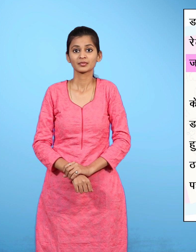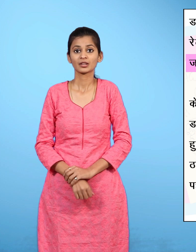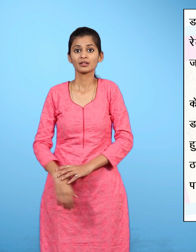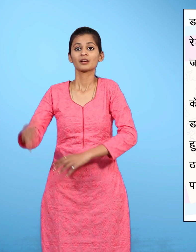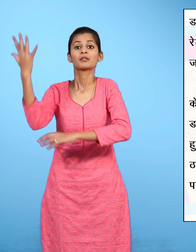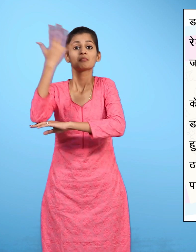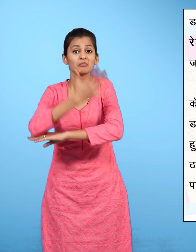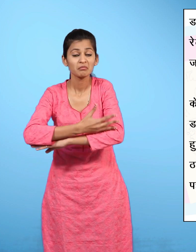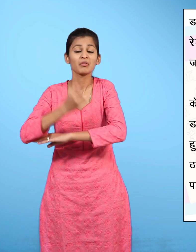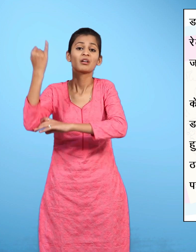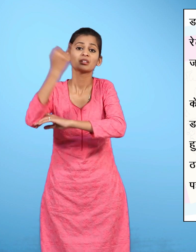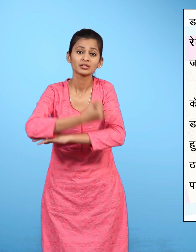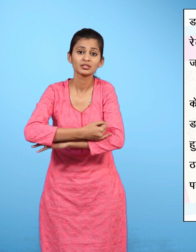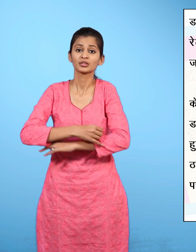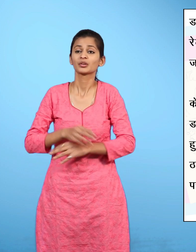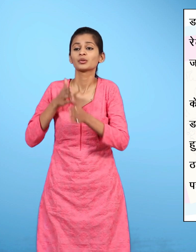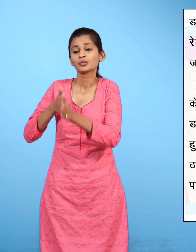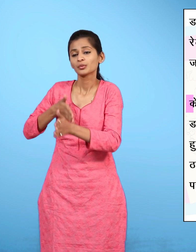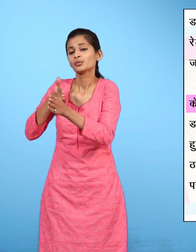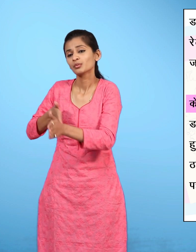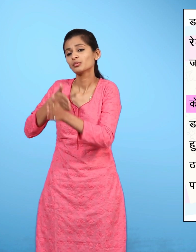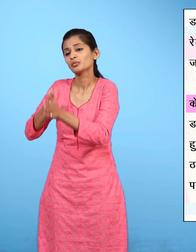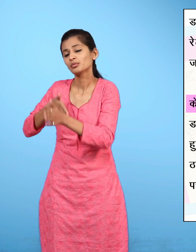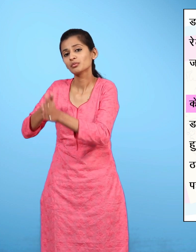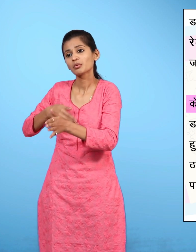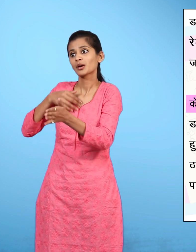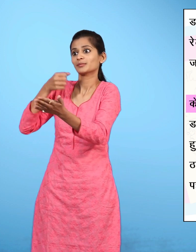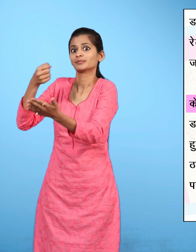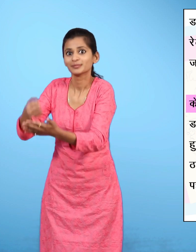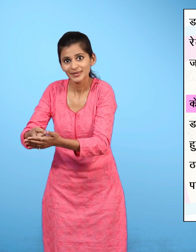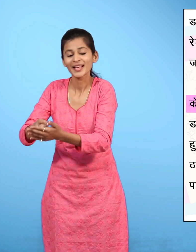पांच-छे दिन के लंबी सफर के बाद मैं दिल्ली पहुची